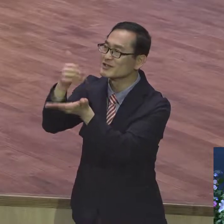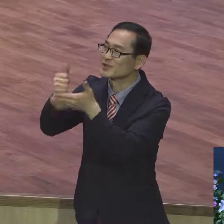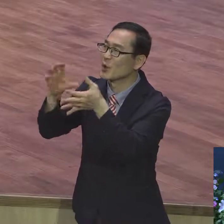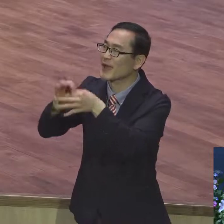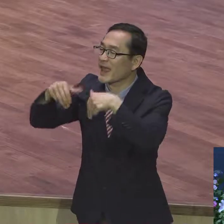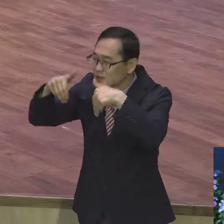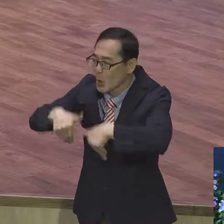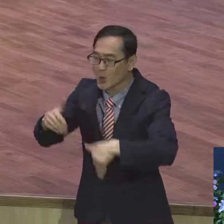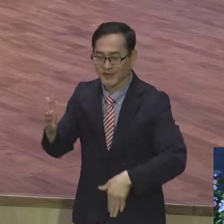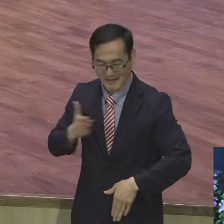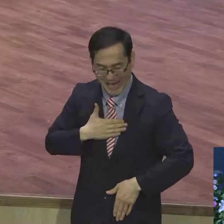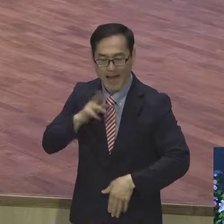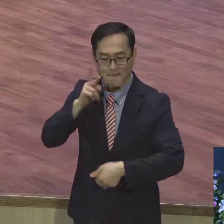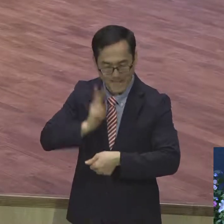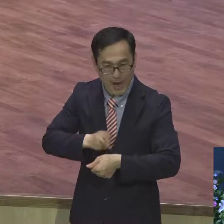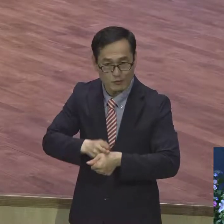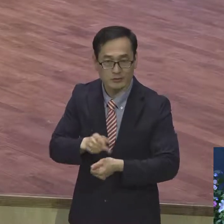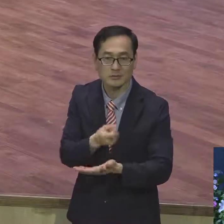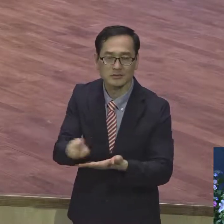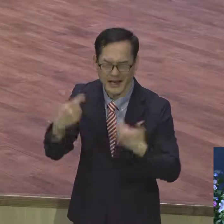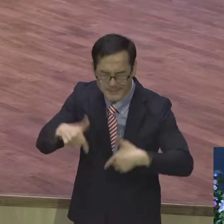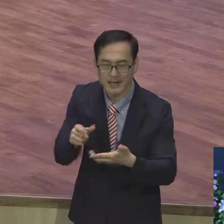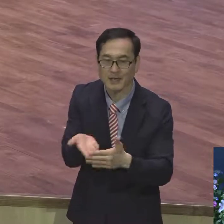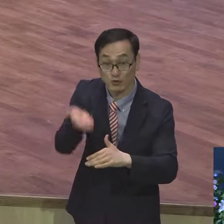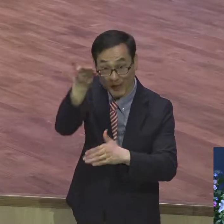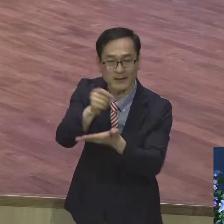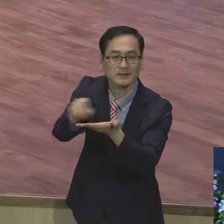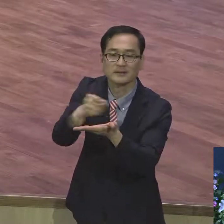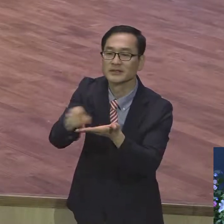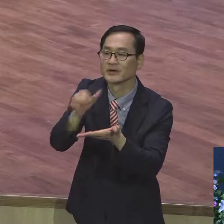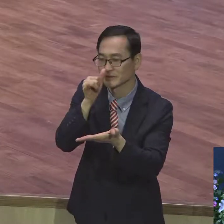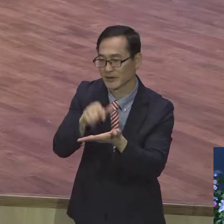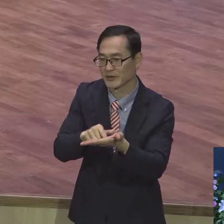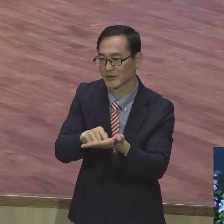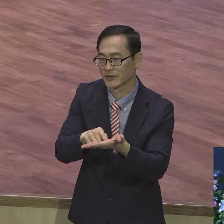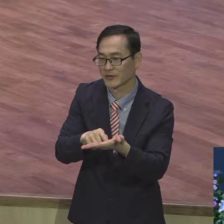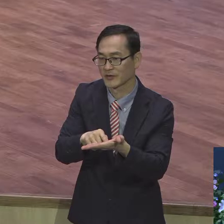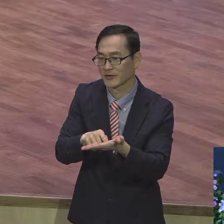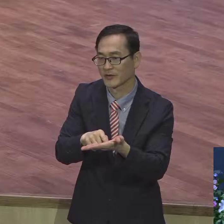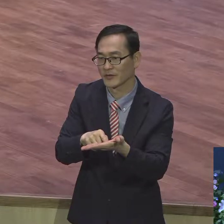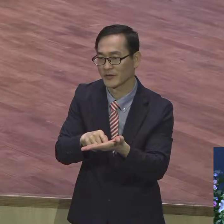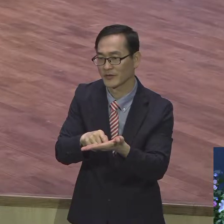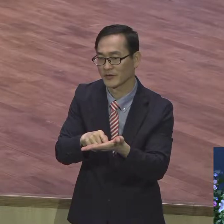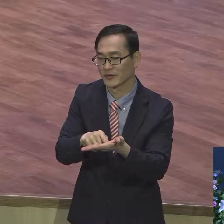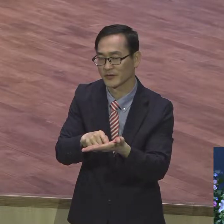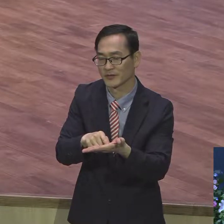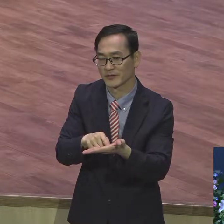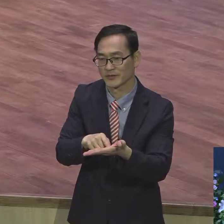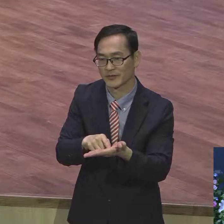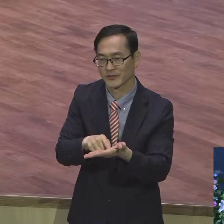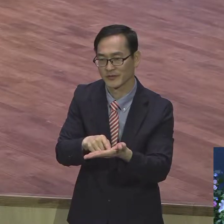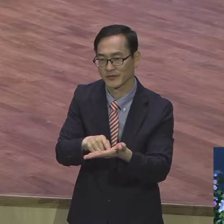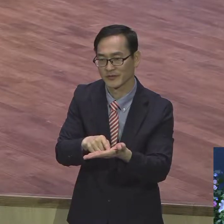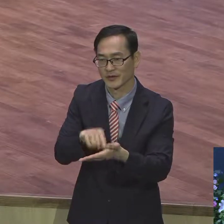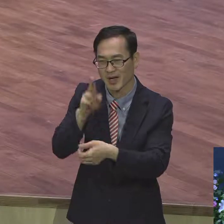그리스도를 따르는 종이다. 예수 그리스도의 종 바울은 그렇게 표현을 시작하지요. 바울은 서신서를 전체가 다